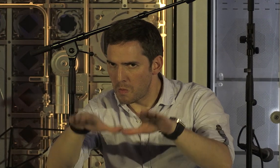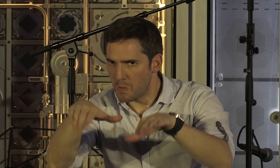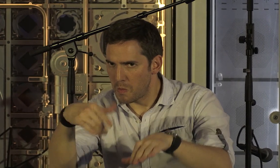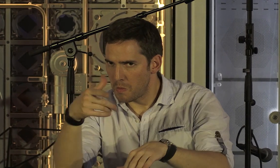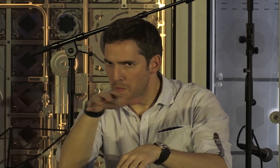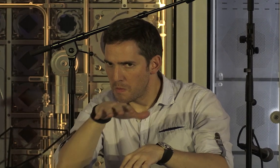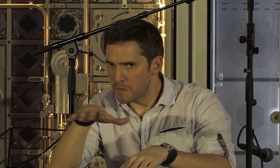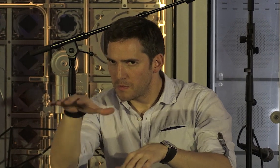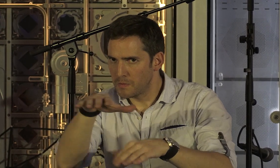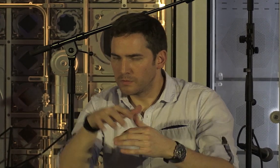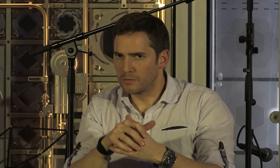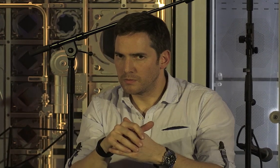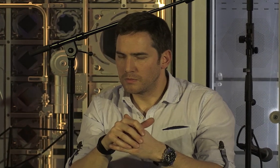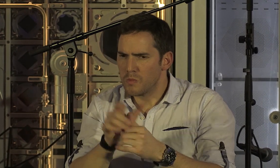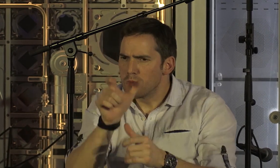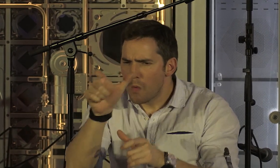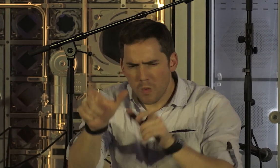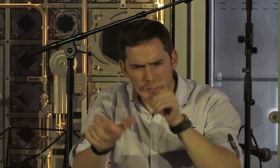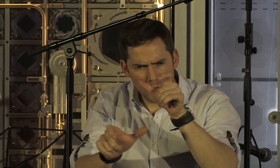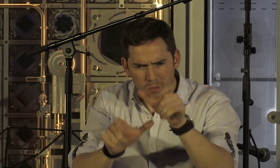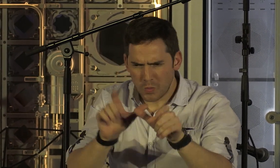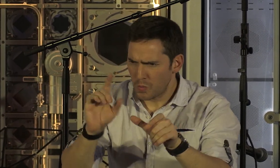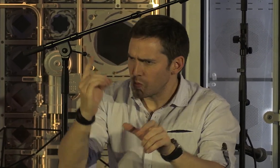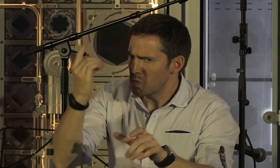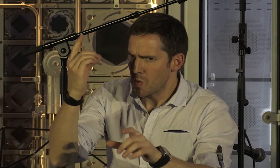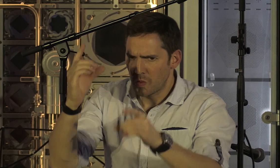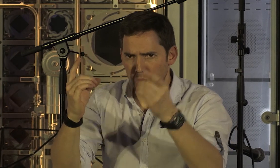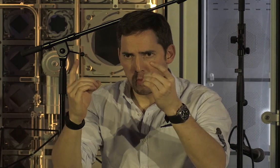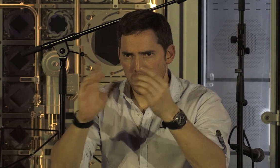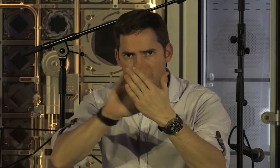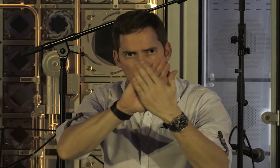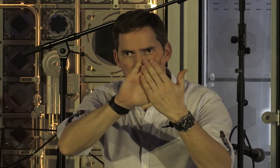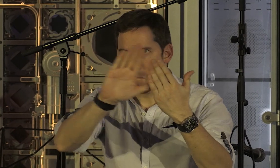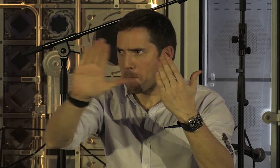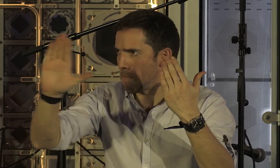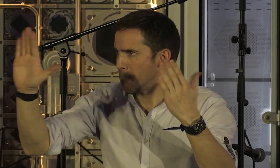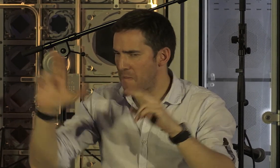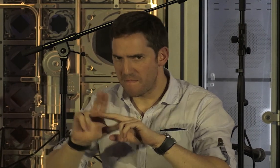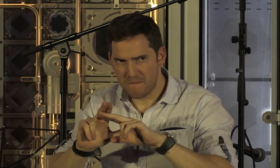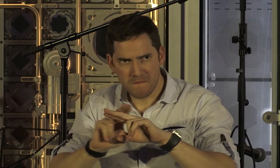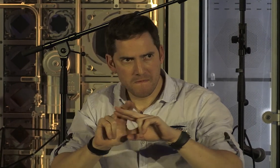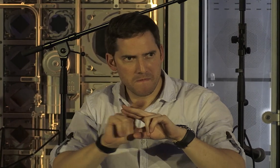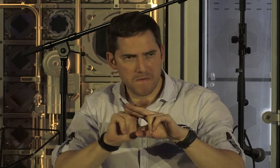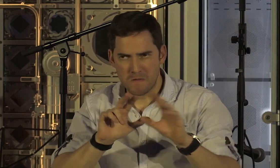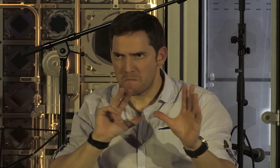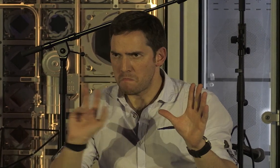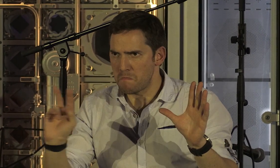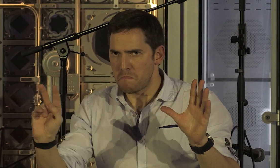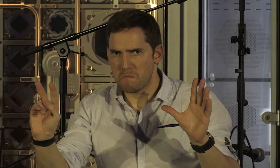Les noms de Dieu ne flambent nullement sur les murs. Il n'y a ici qu'humble